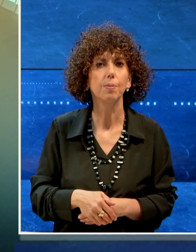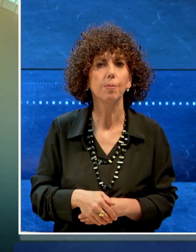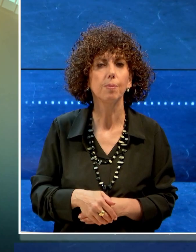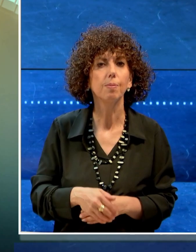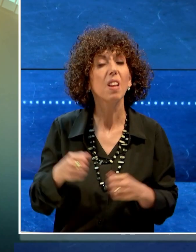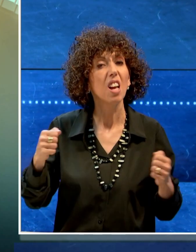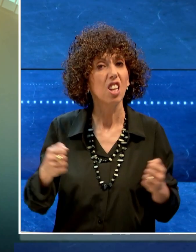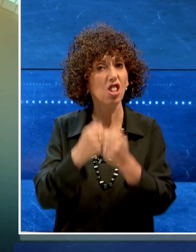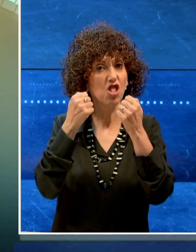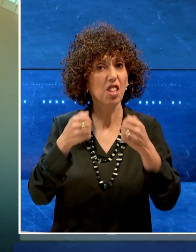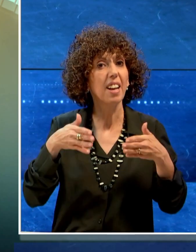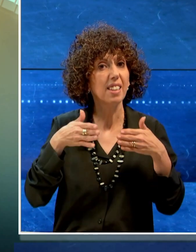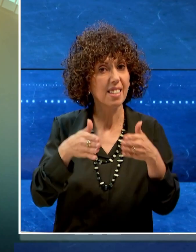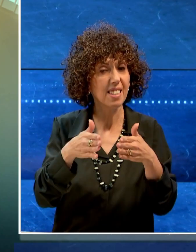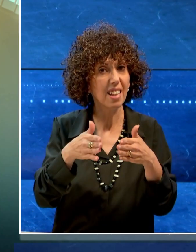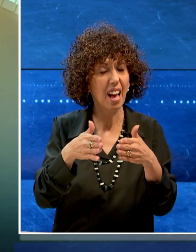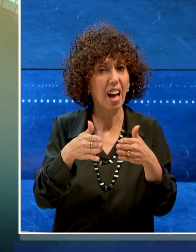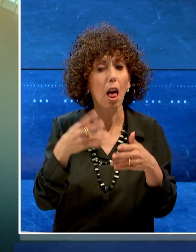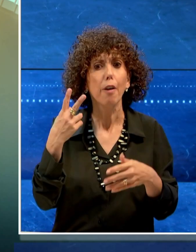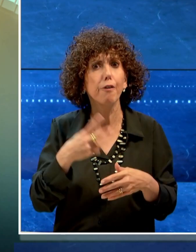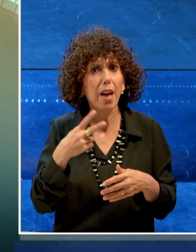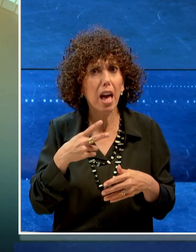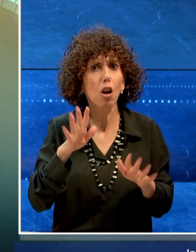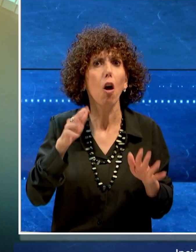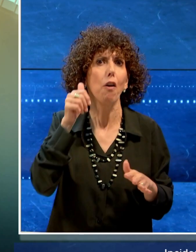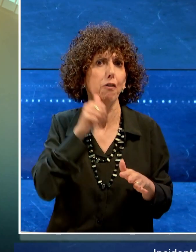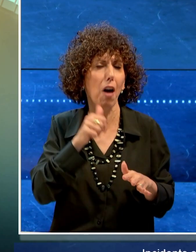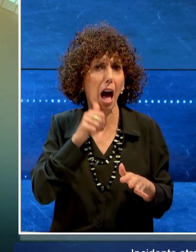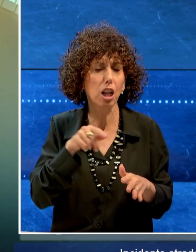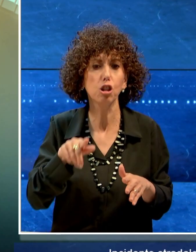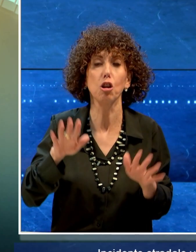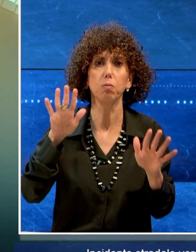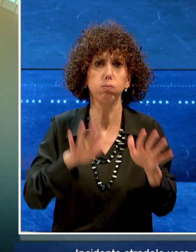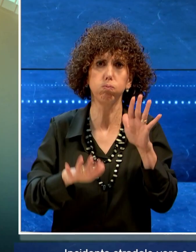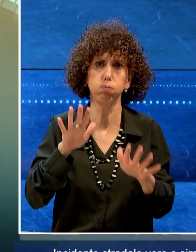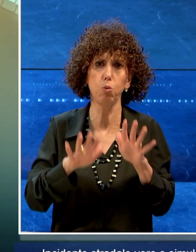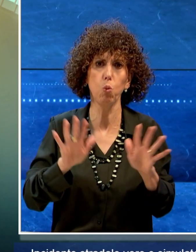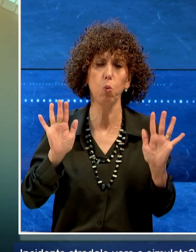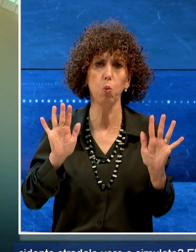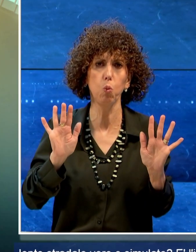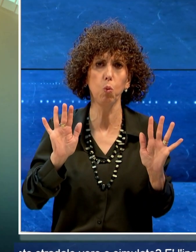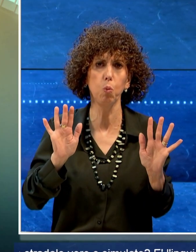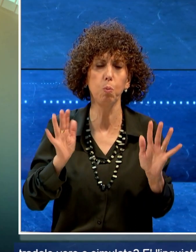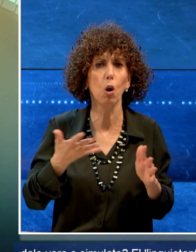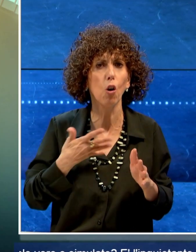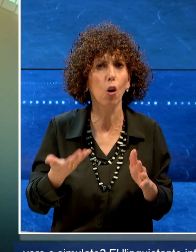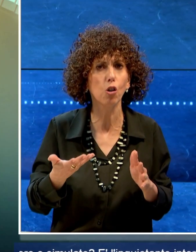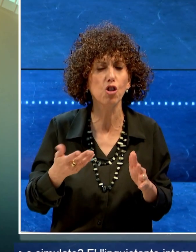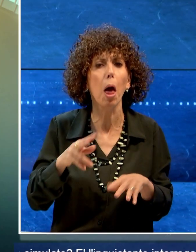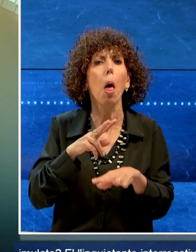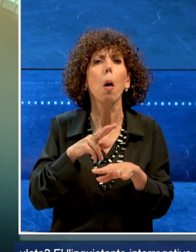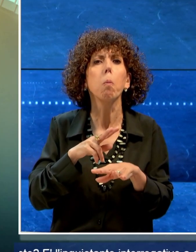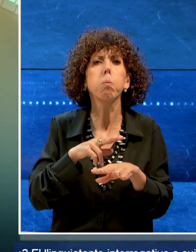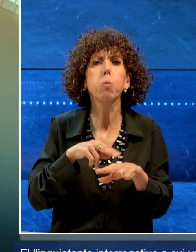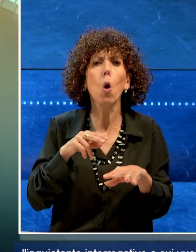Incidente stradale vero o simulato è l'inquietante interrogativo a cui vuole dare risposta la procura di